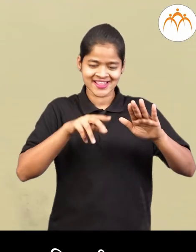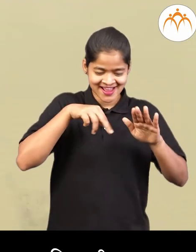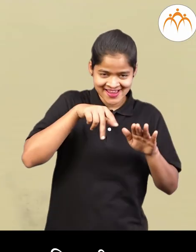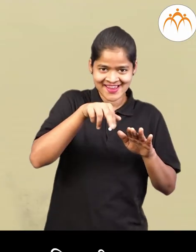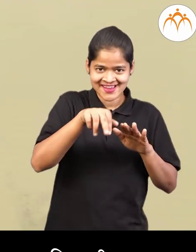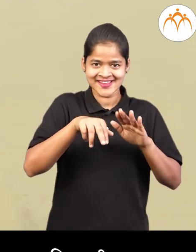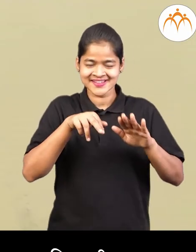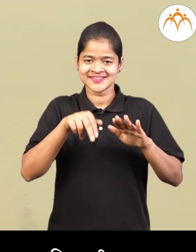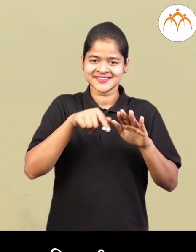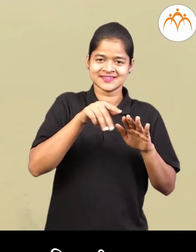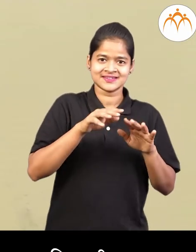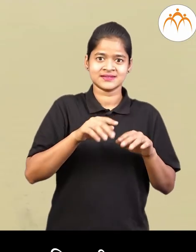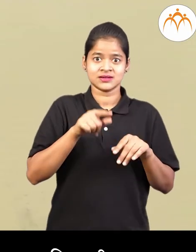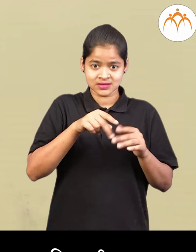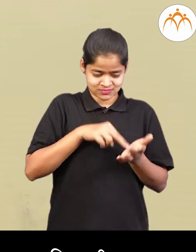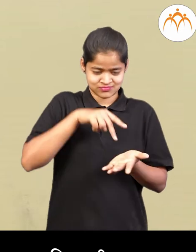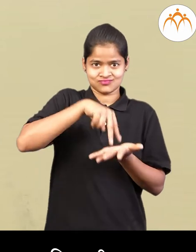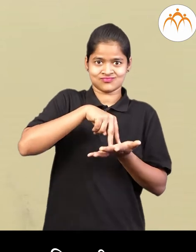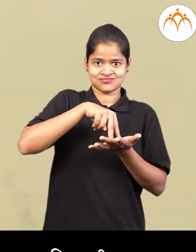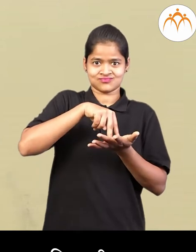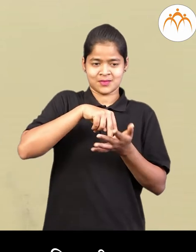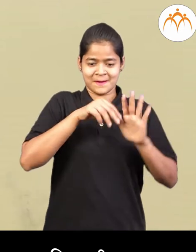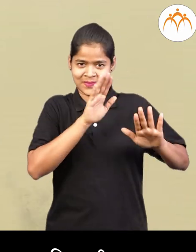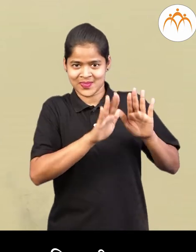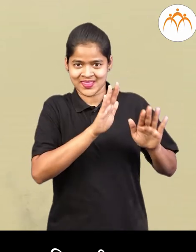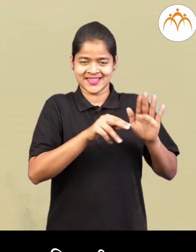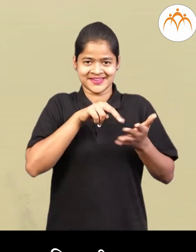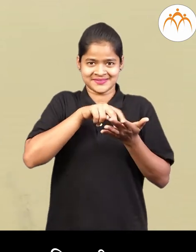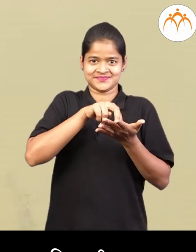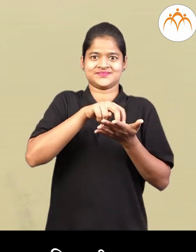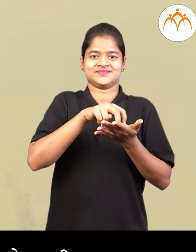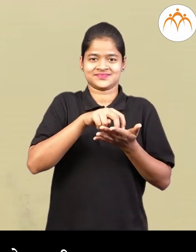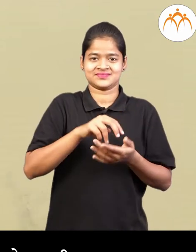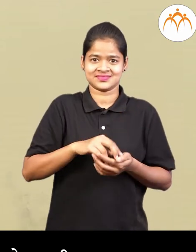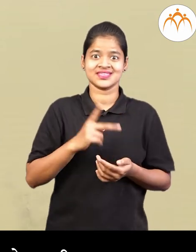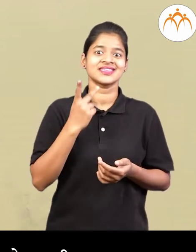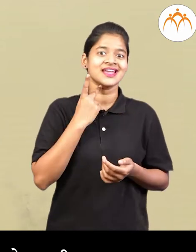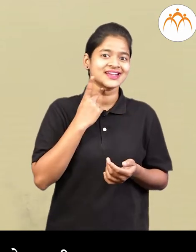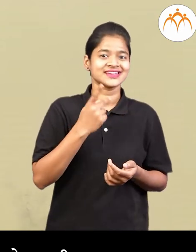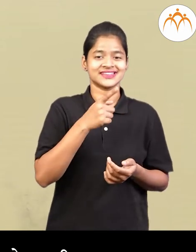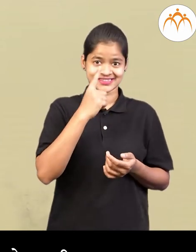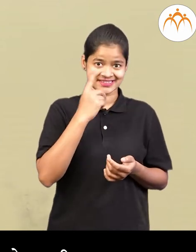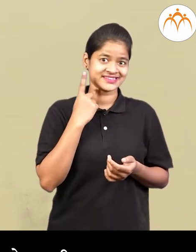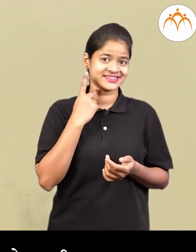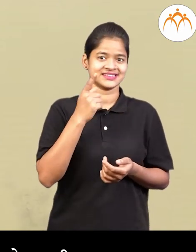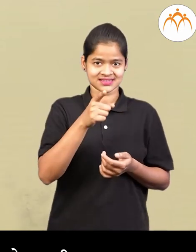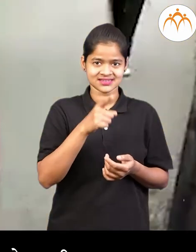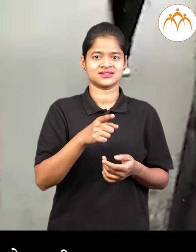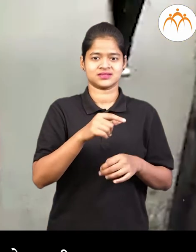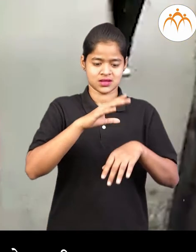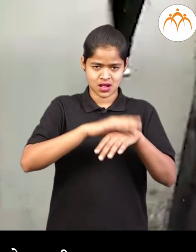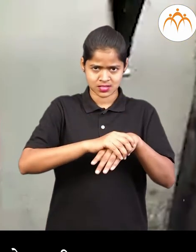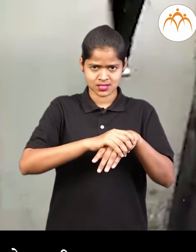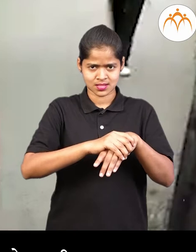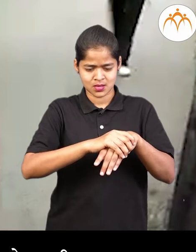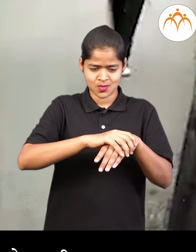पलंगाला धरून धरून ती उभे राहायला शिकली काकुने हाथ धरला तर हलू